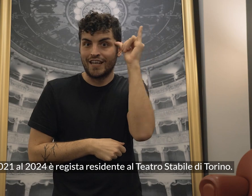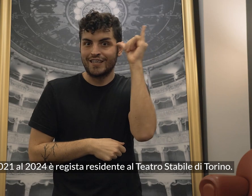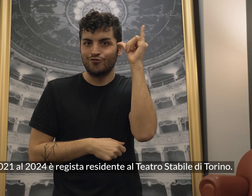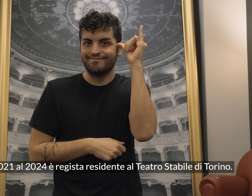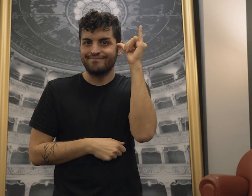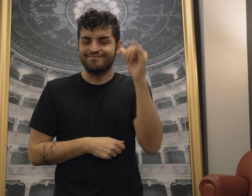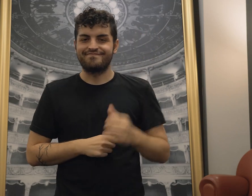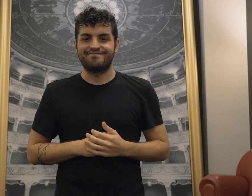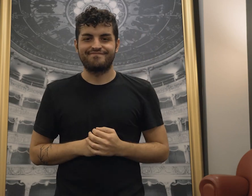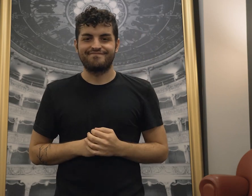Torino.